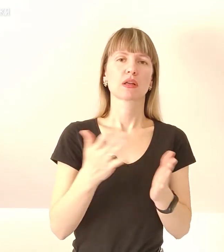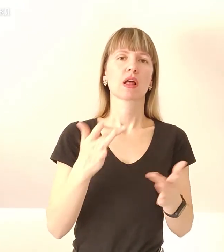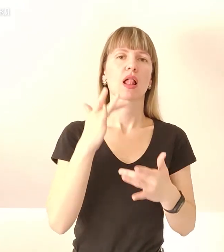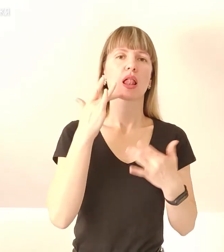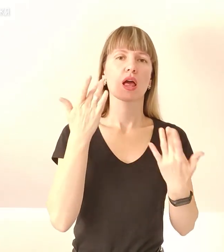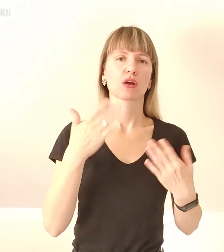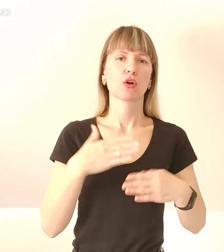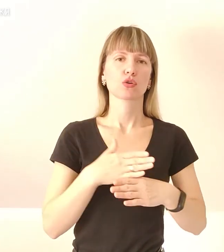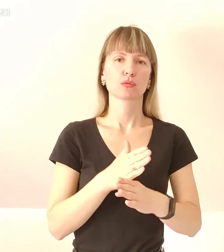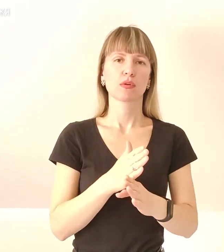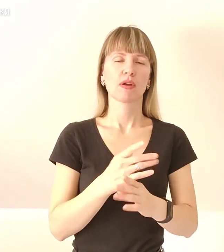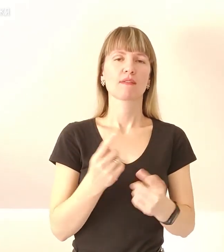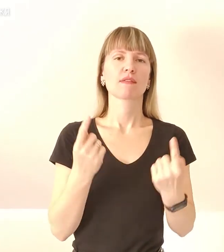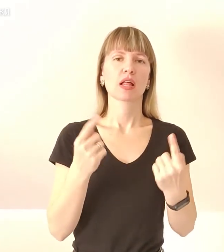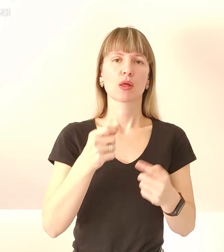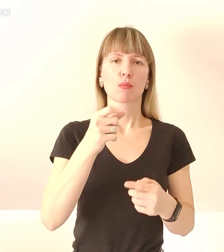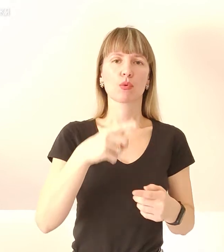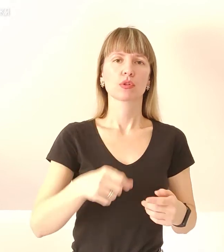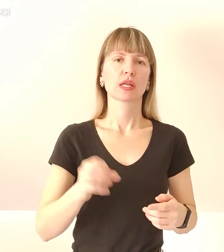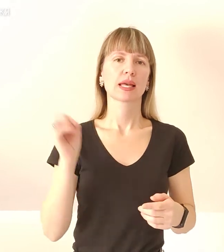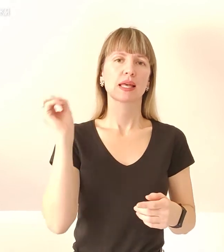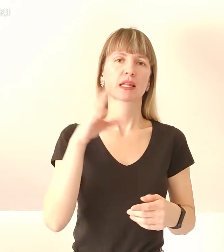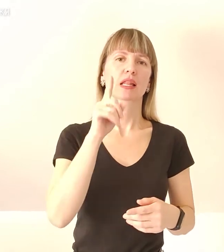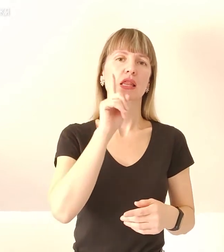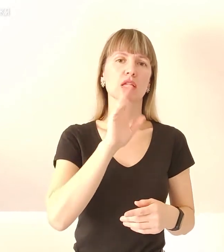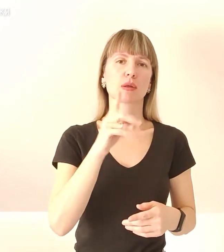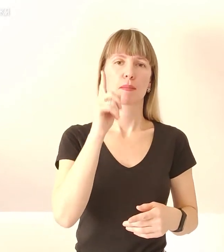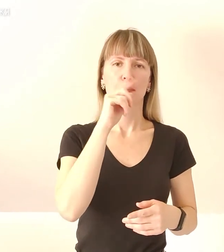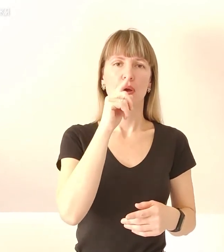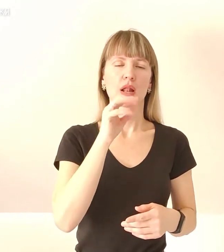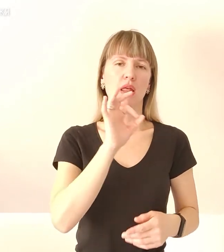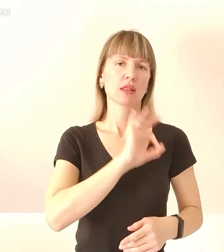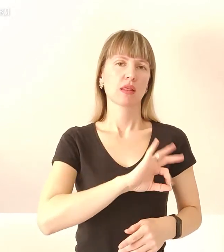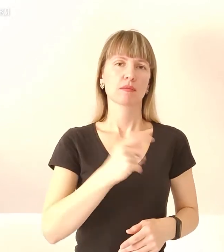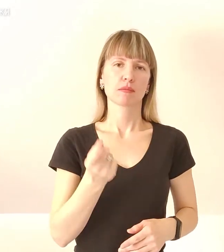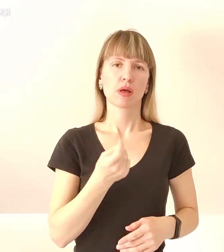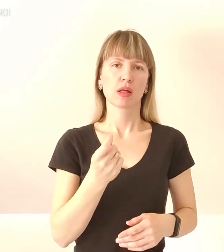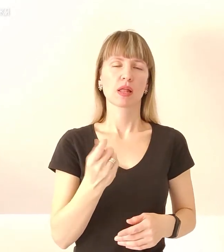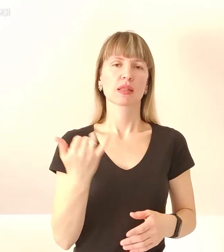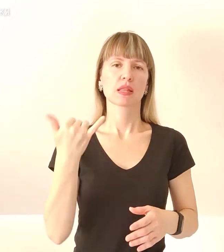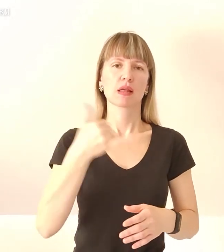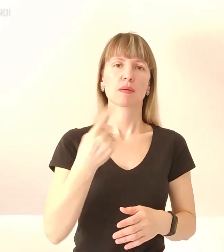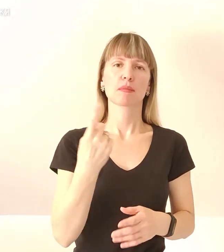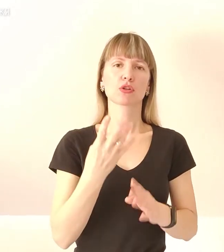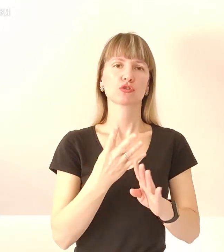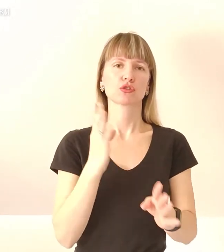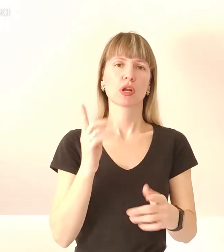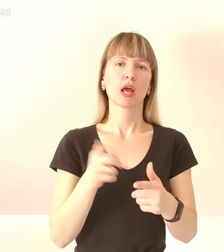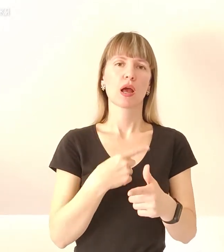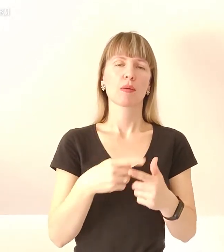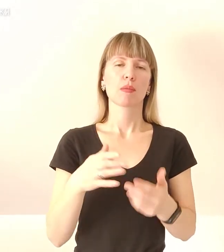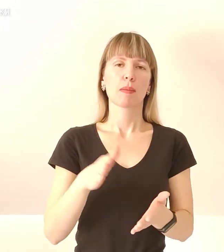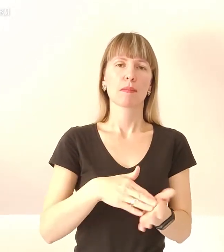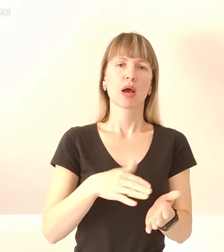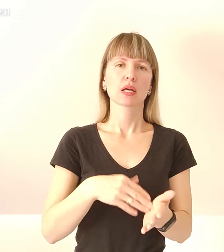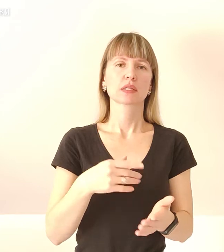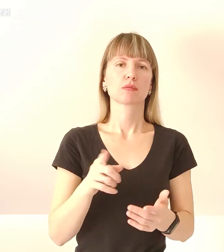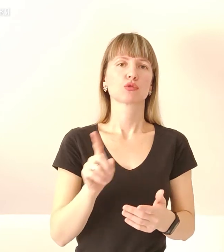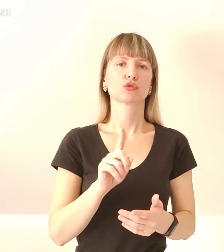роздивається. Великі пляшки кидати незручно, малі – неефективно. Наливаємо в першу чергу або масло, або краще щось важке,